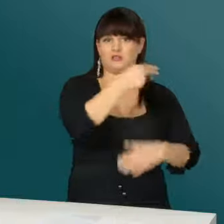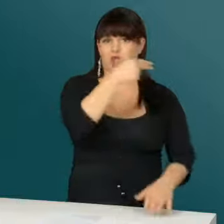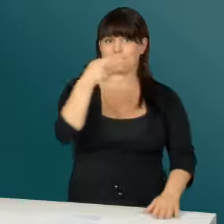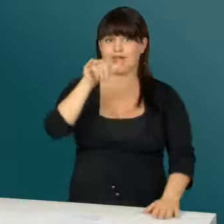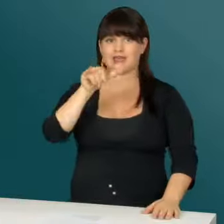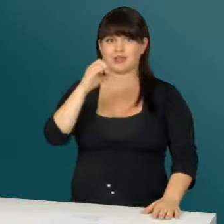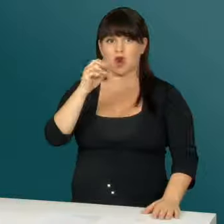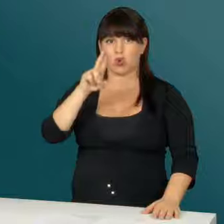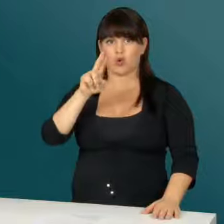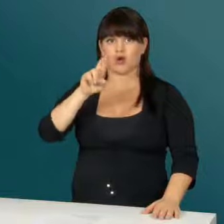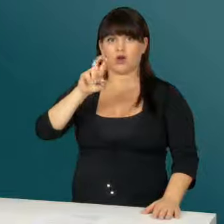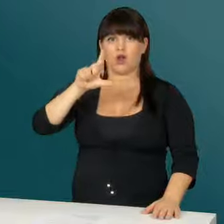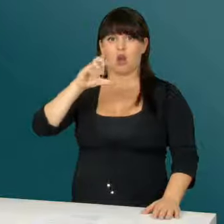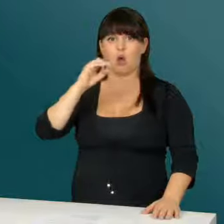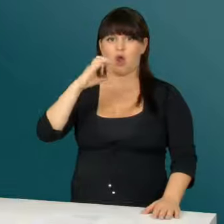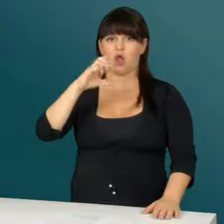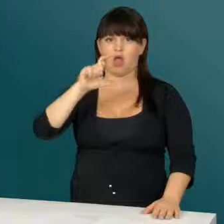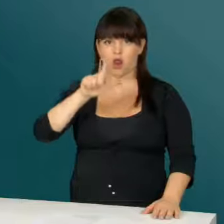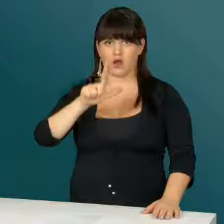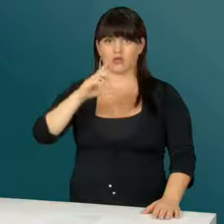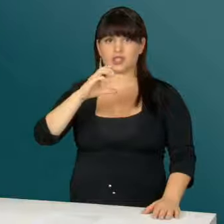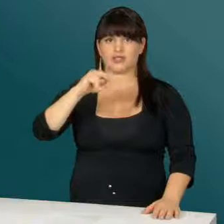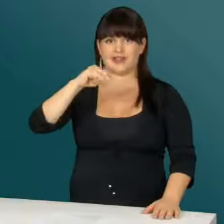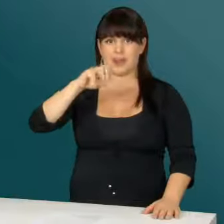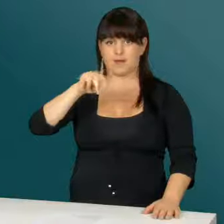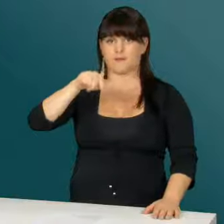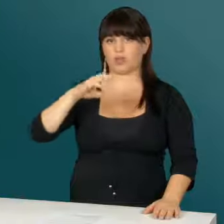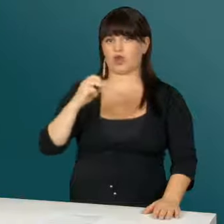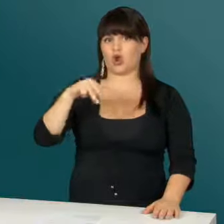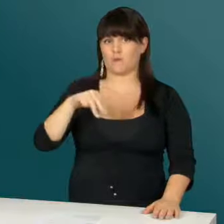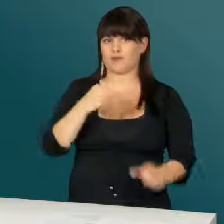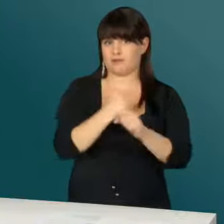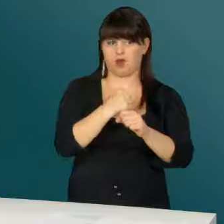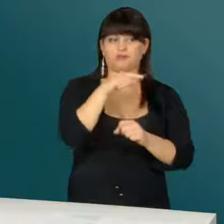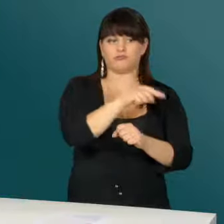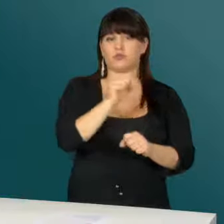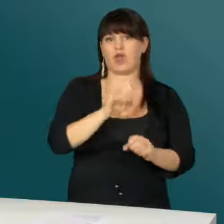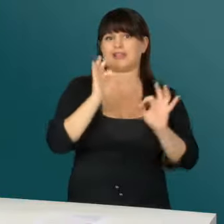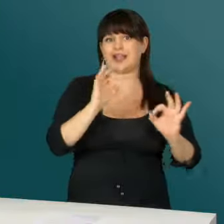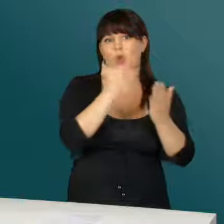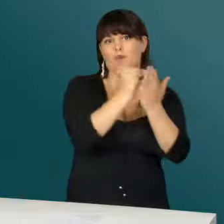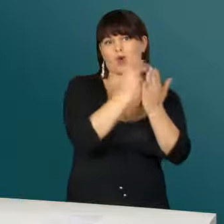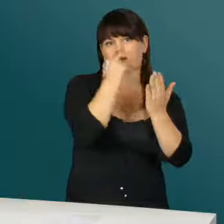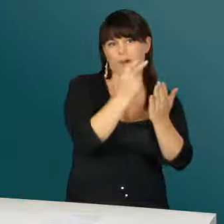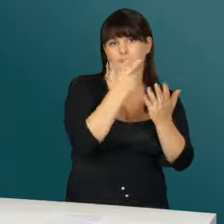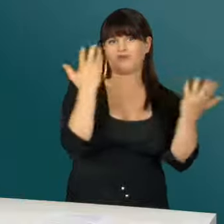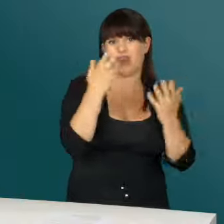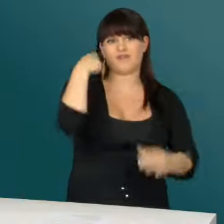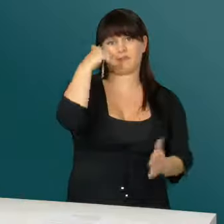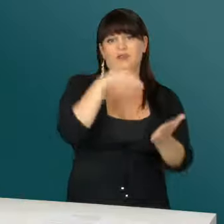Gehörlose gründeten daraufhin eine eigene Homepage www.yourlocalcinema.com mit Auflistungen über